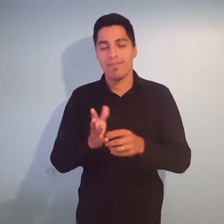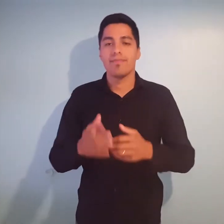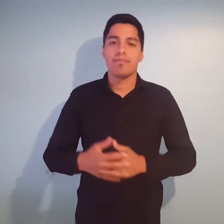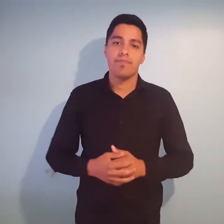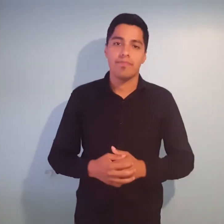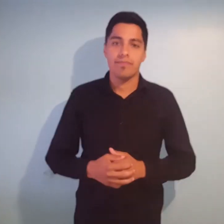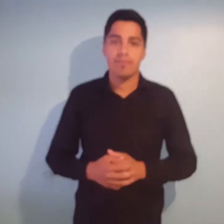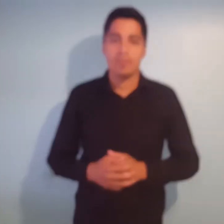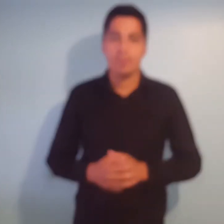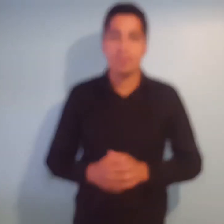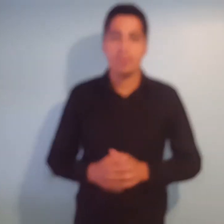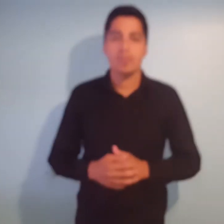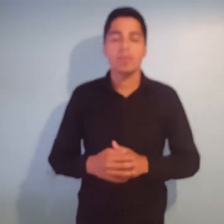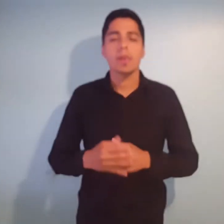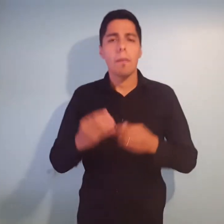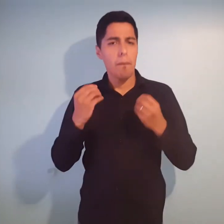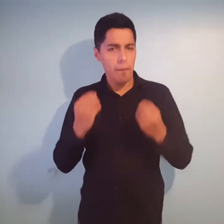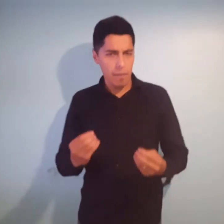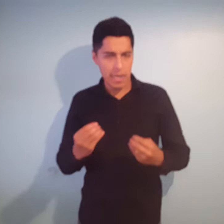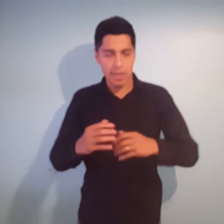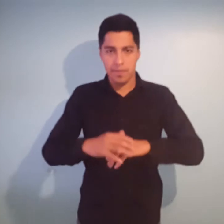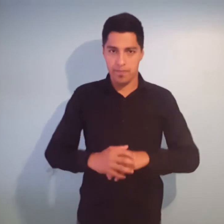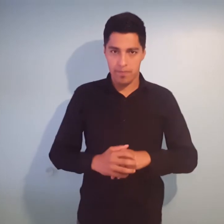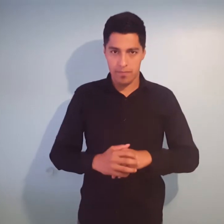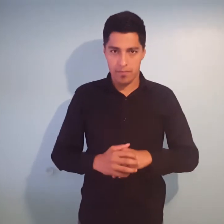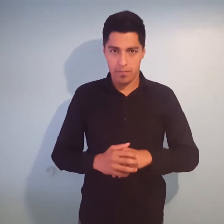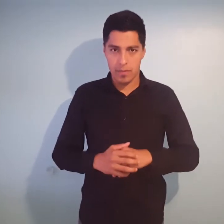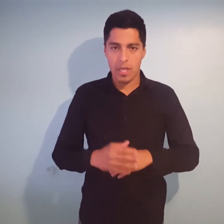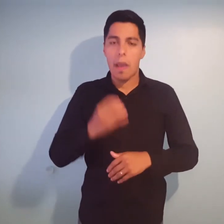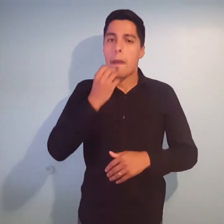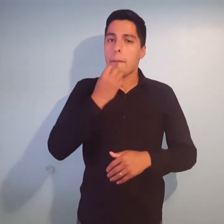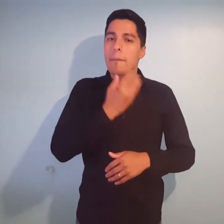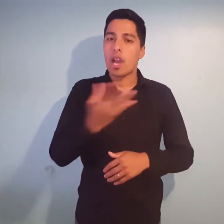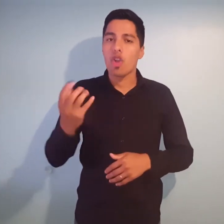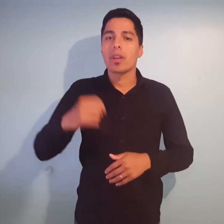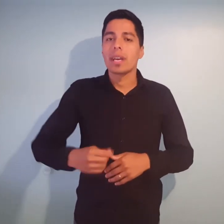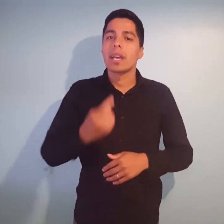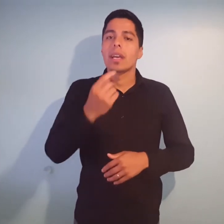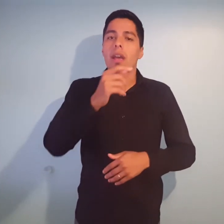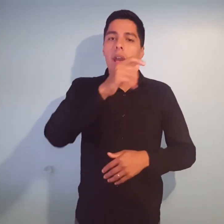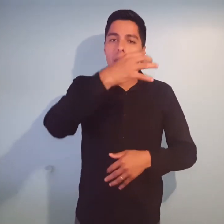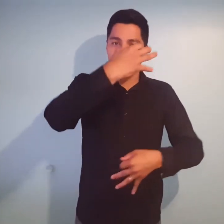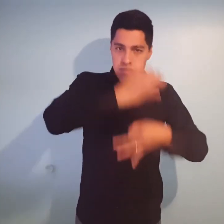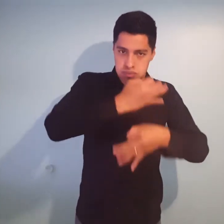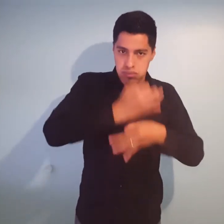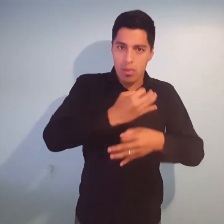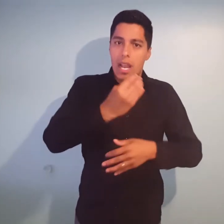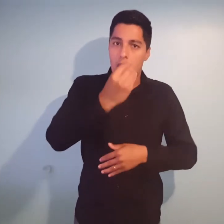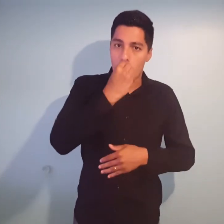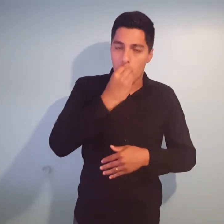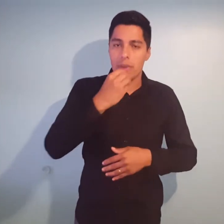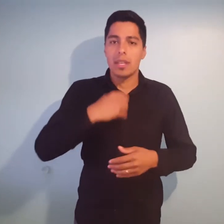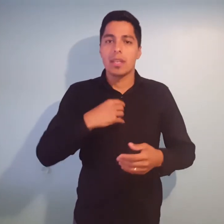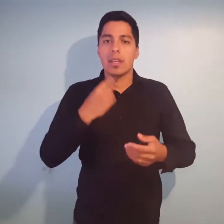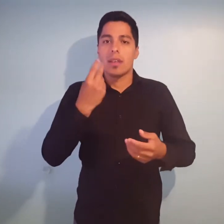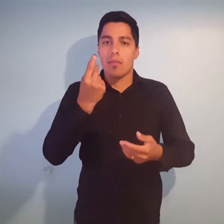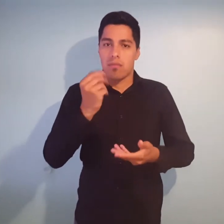Con este objetivo, se reforzará la asistencia alimentaria a comedores escolares y comunitarias, y se